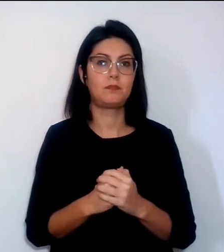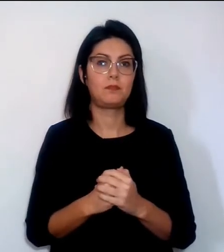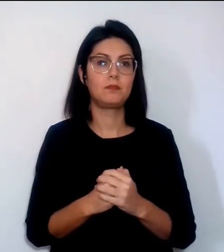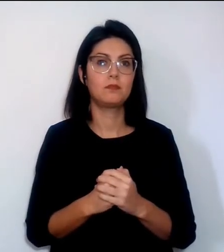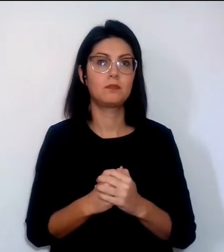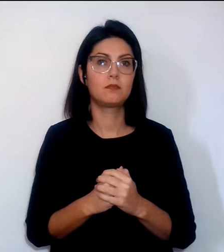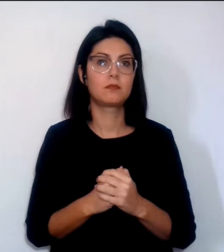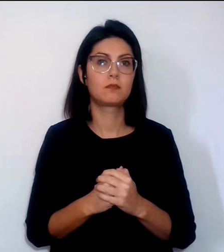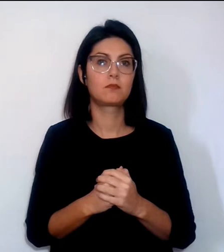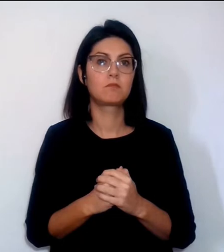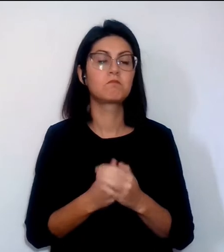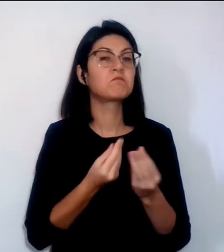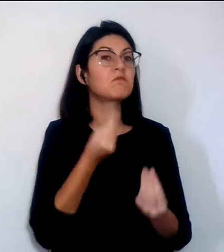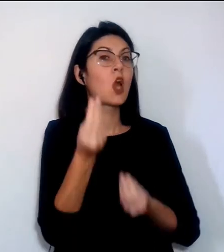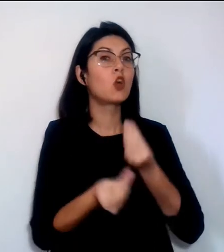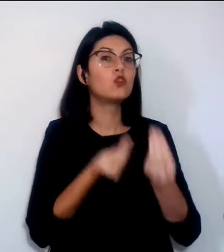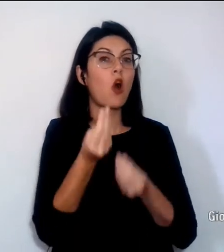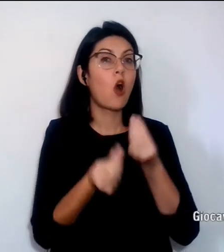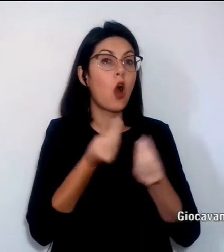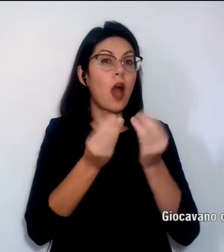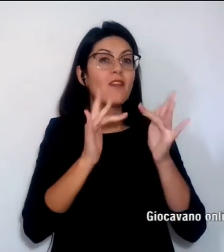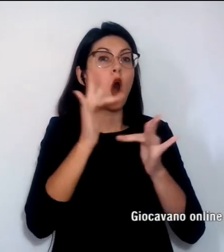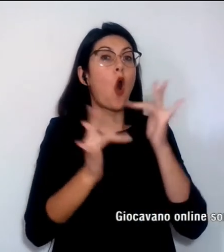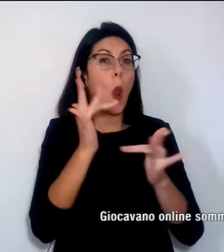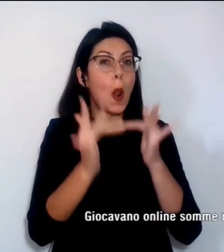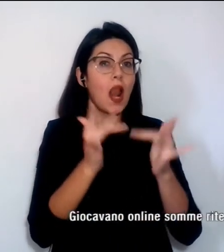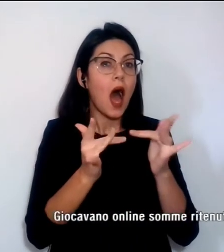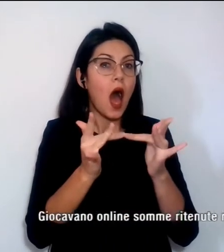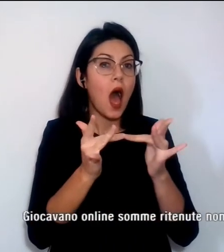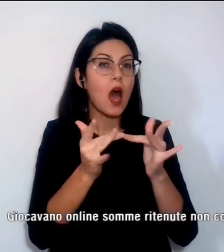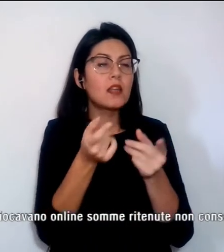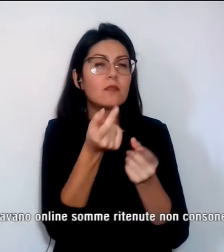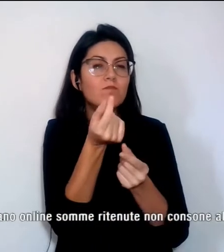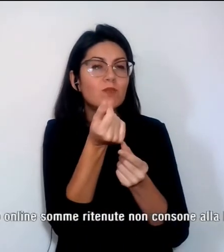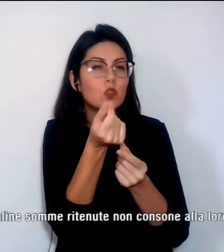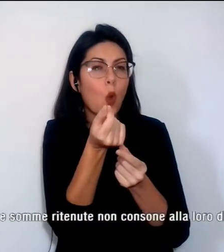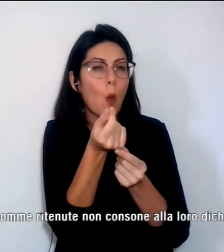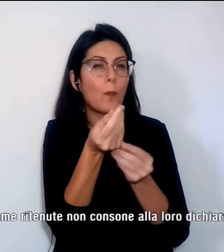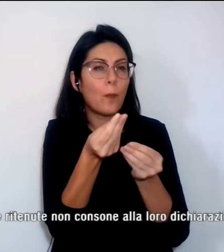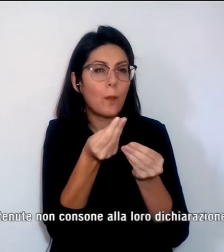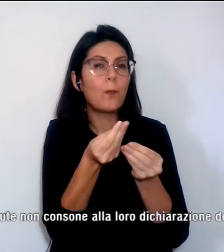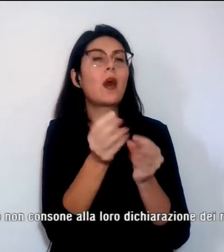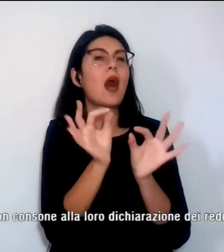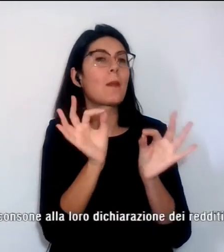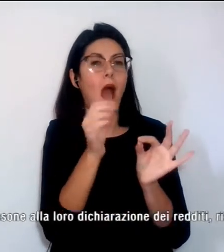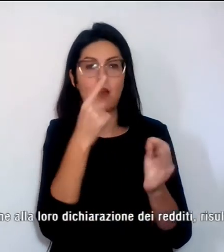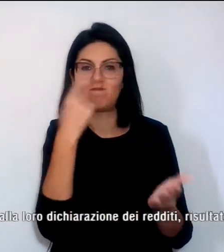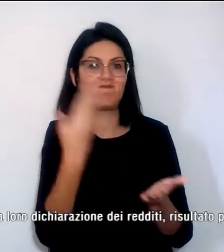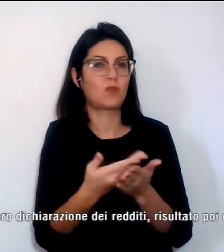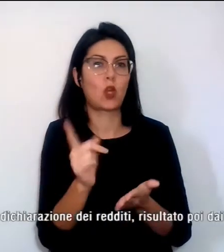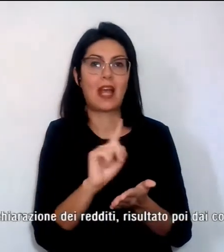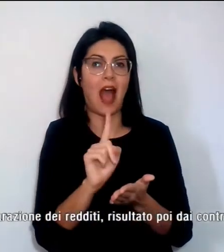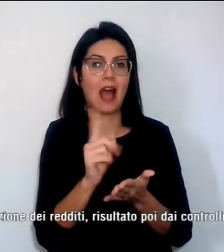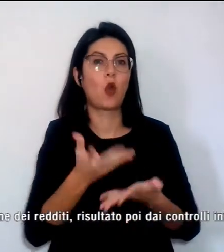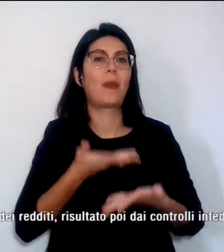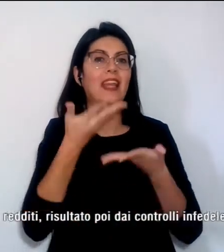Giocavano online somme ritenute non consone alla loro dichiarazione dei